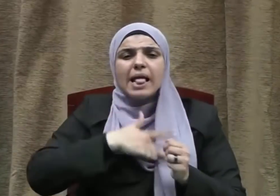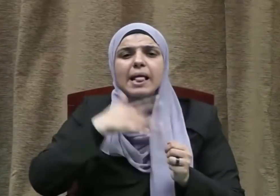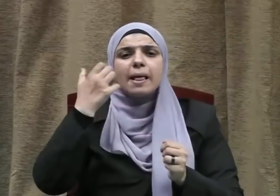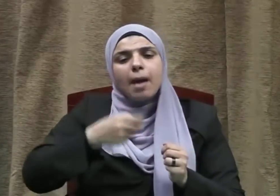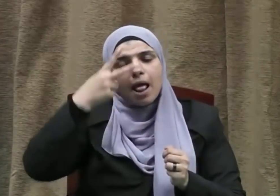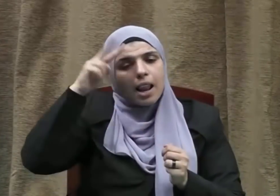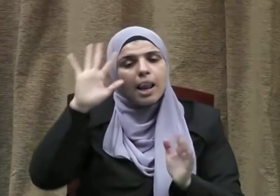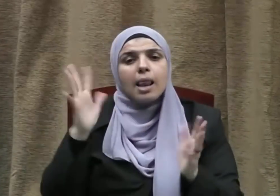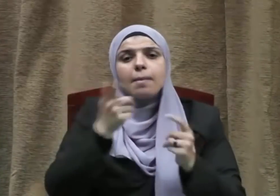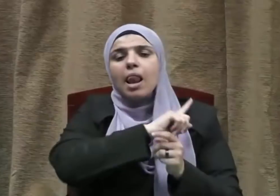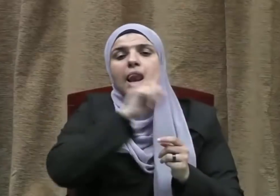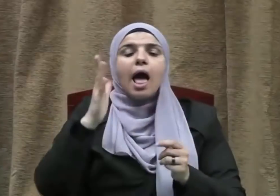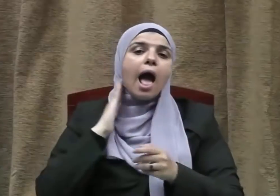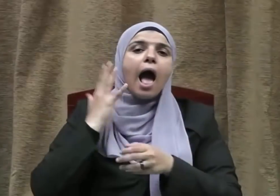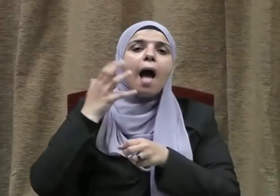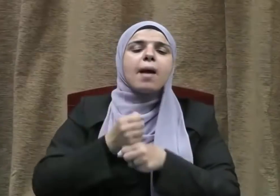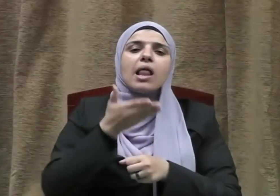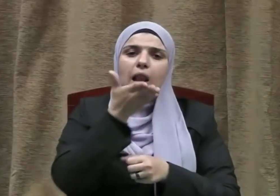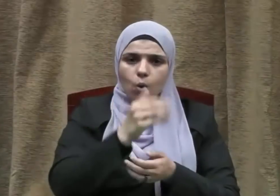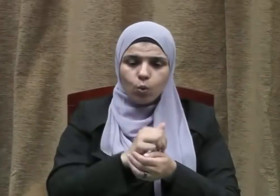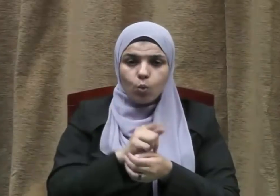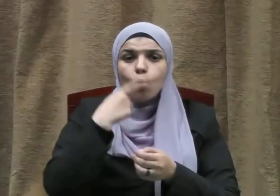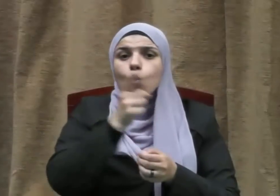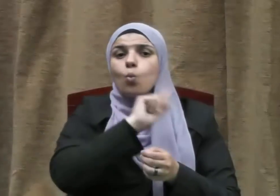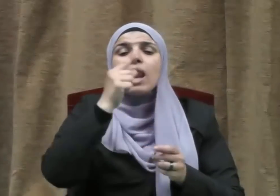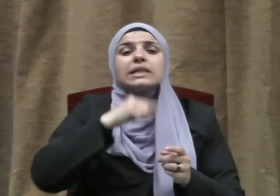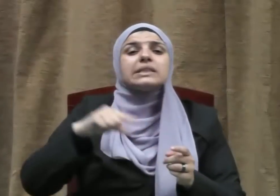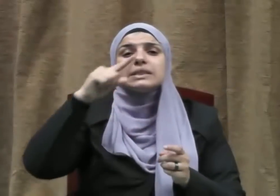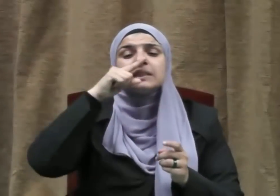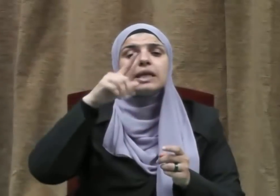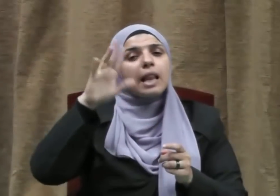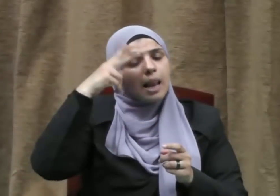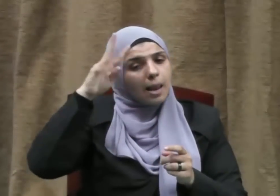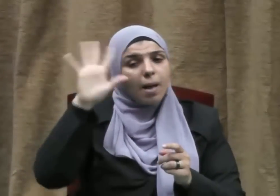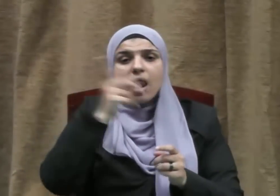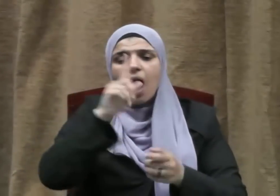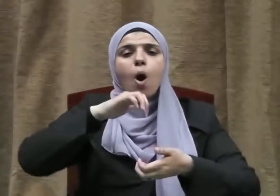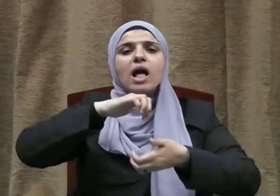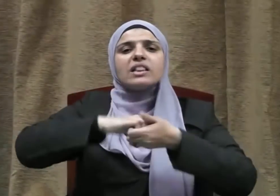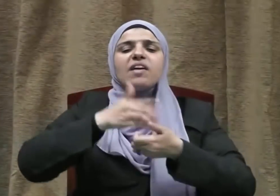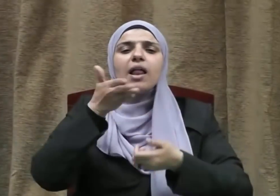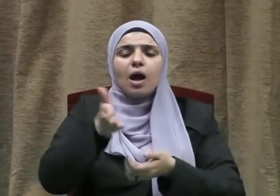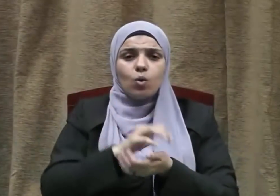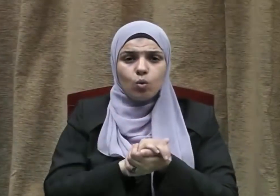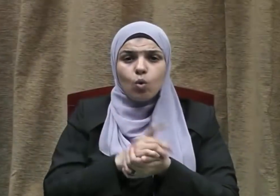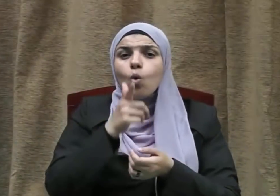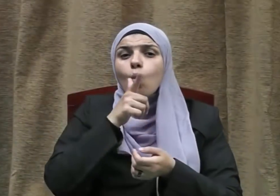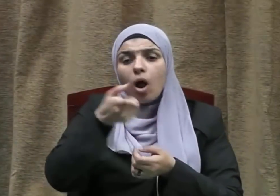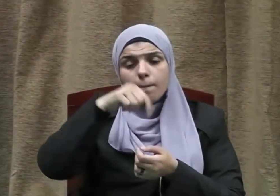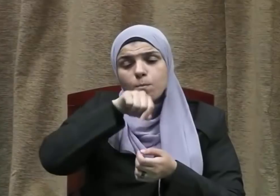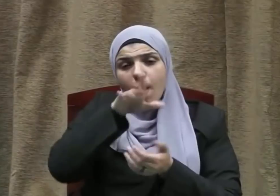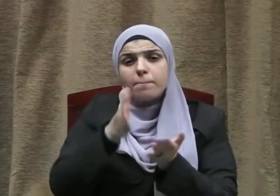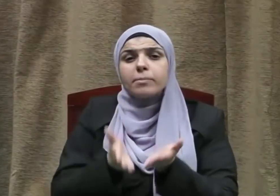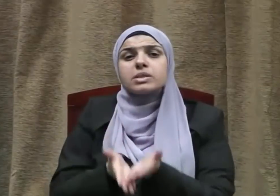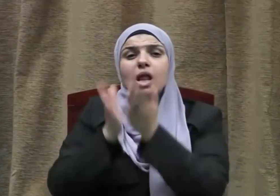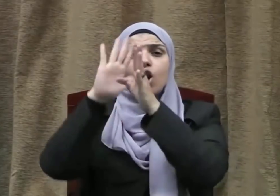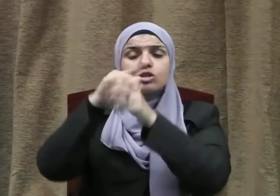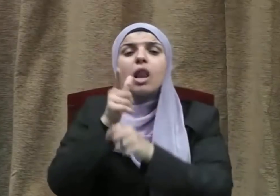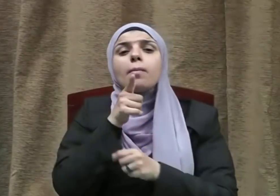لا إيمان لمن لا أمانة له ولا دين لمن لا عهد له ويقول